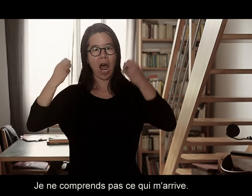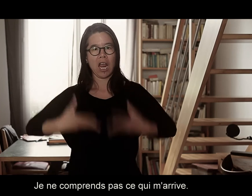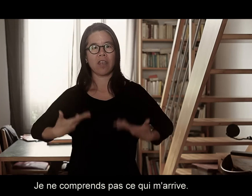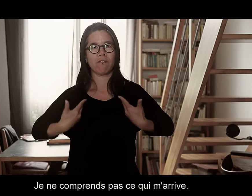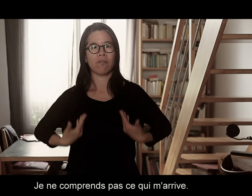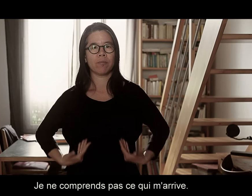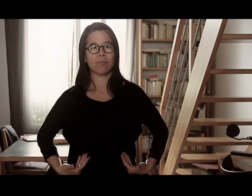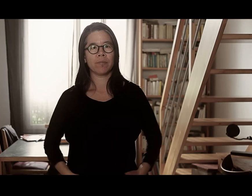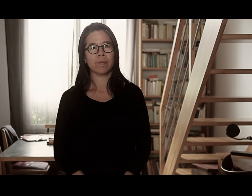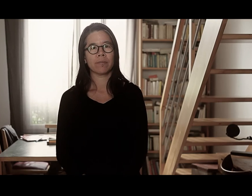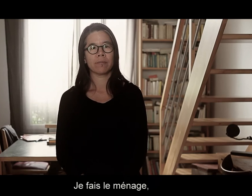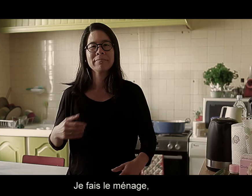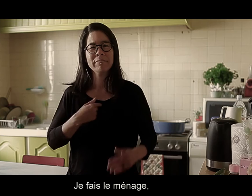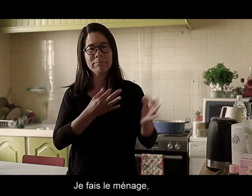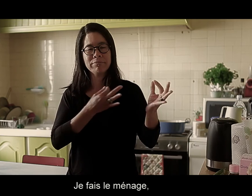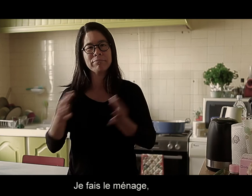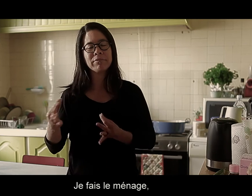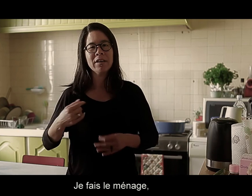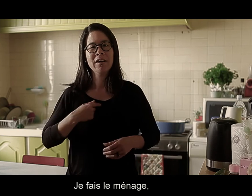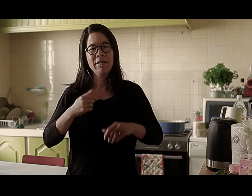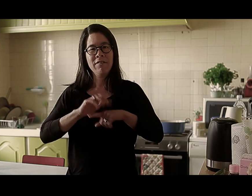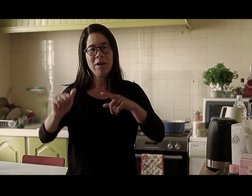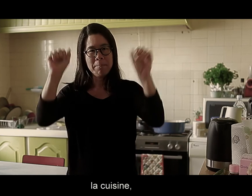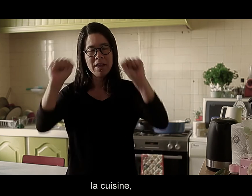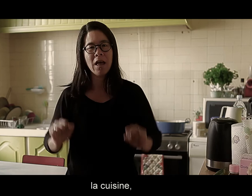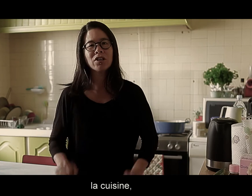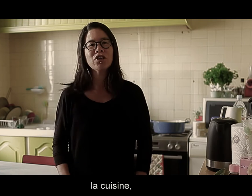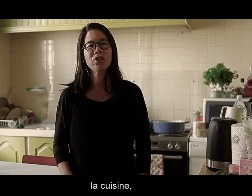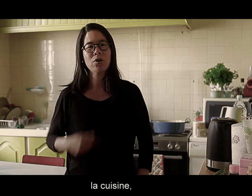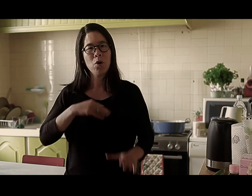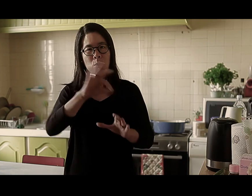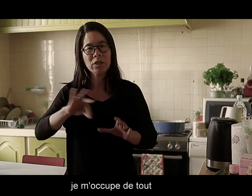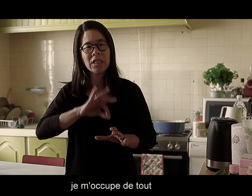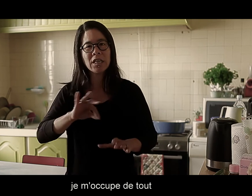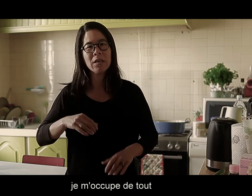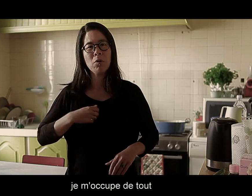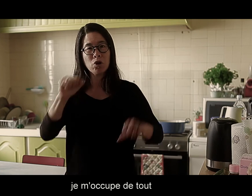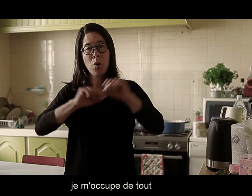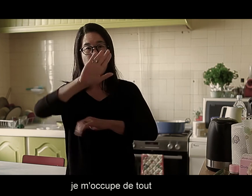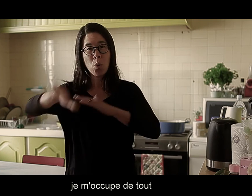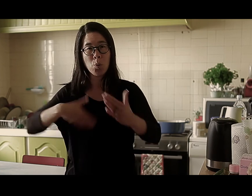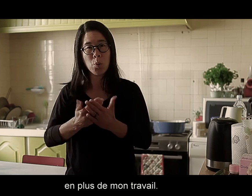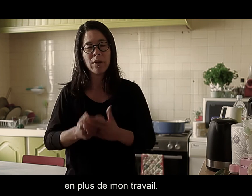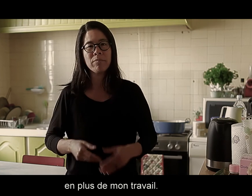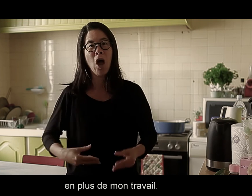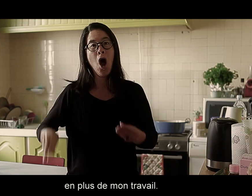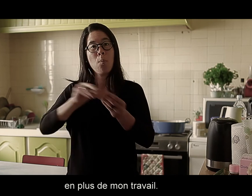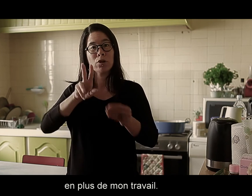'arrive. Je fais le ménage, la cuisine, je m'occupe de tout en plus de mon travail.